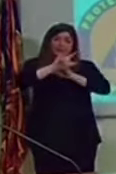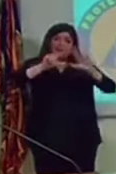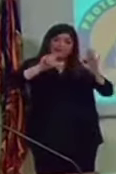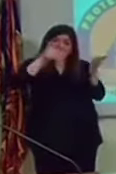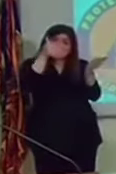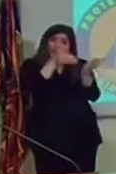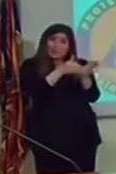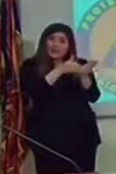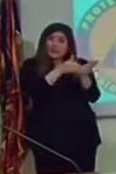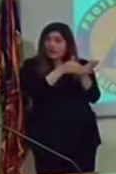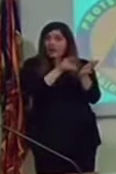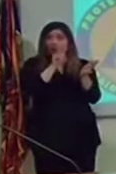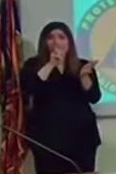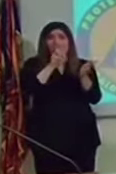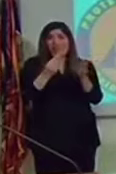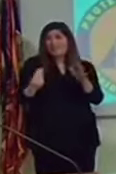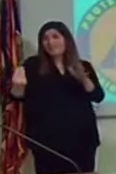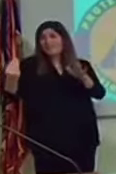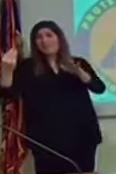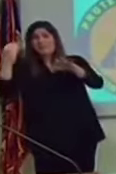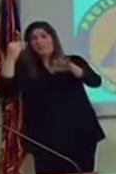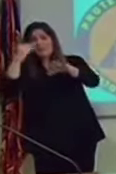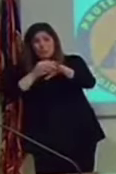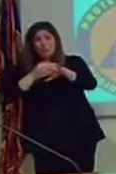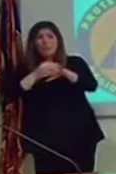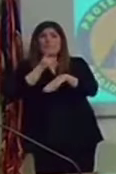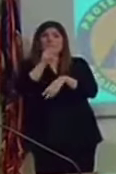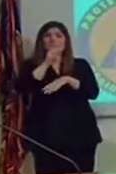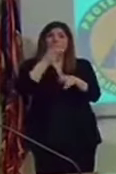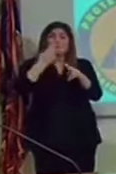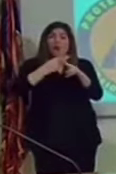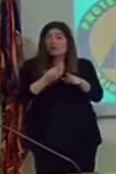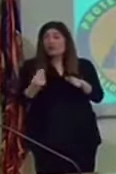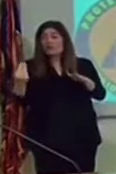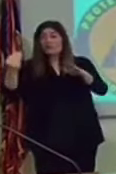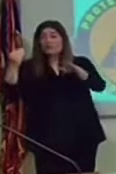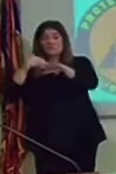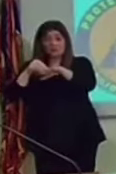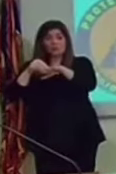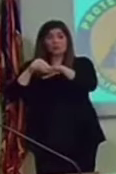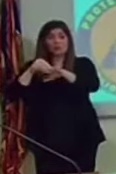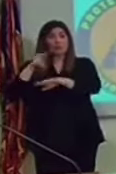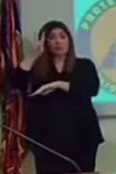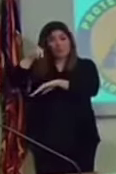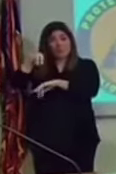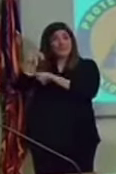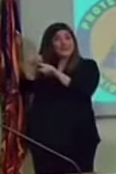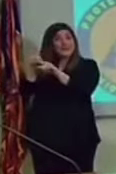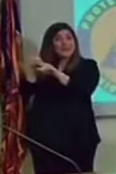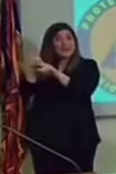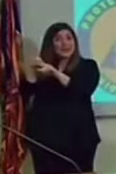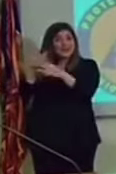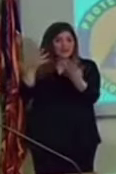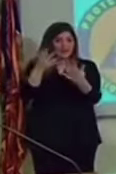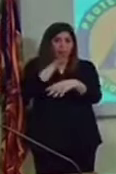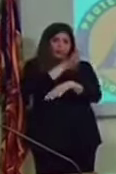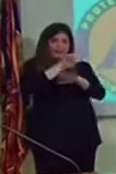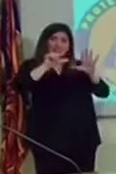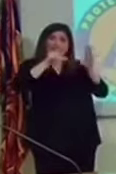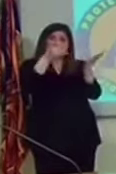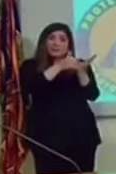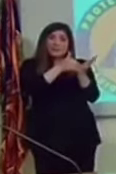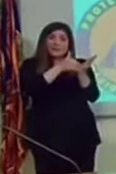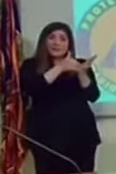da moltiplicare. Giusto? 2.000 su 47.000 sono almeno